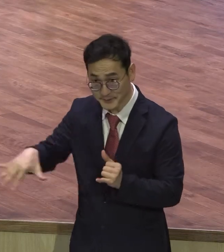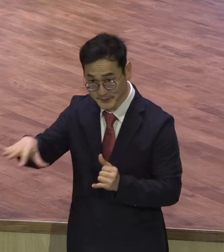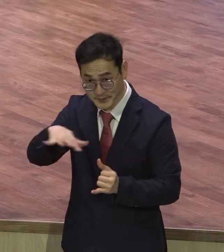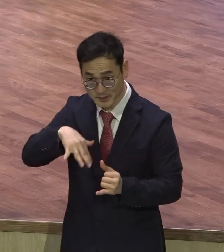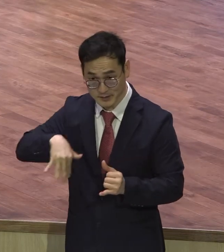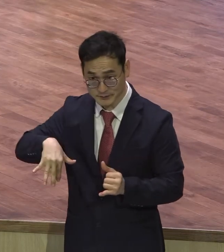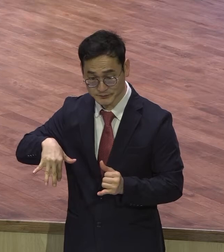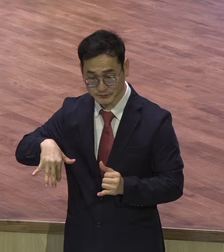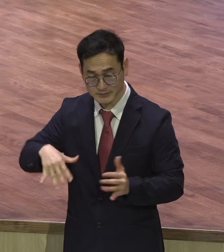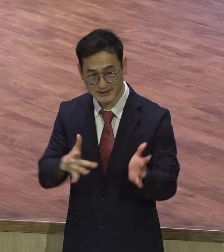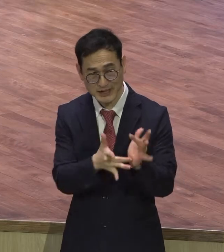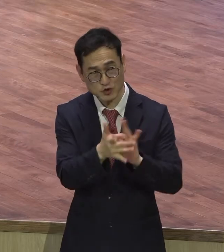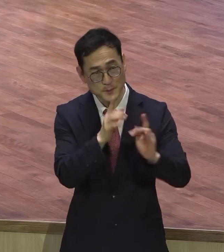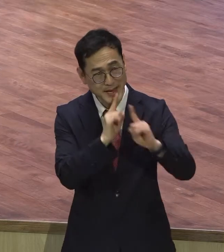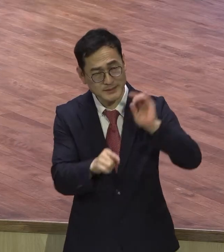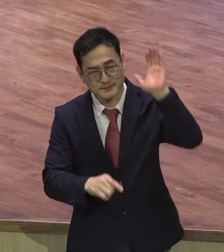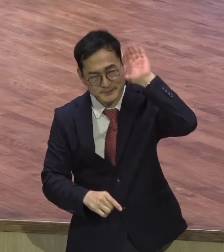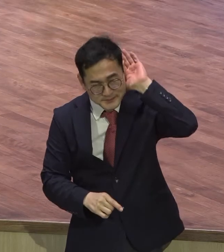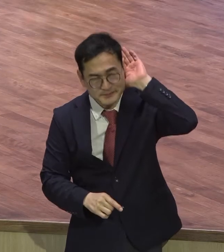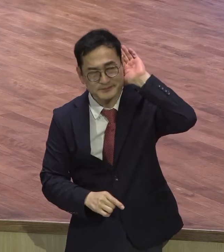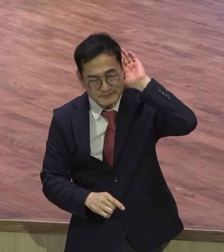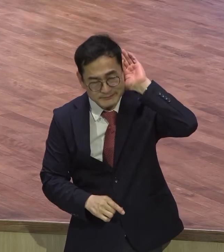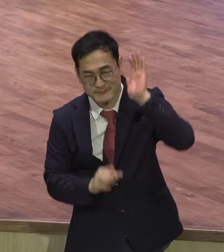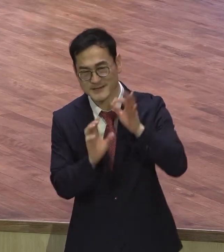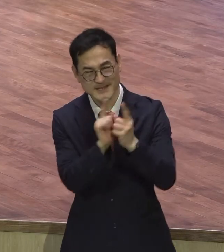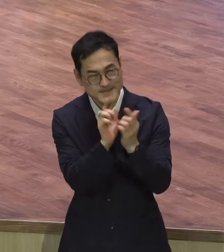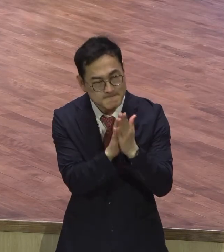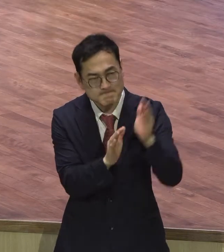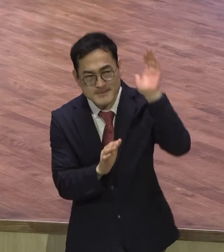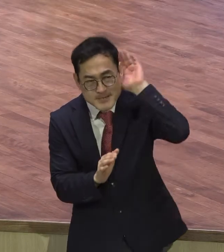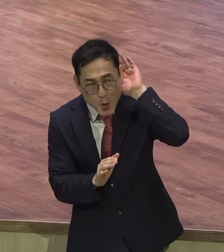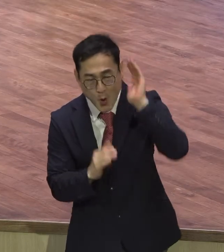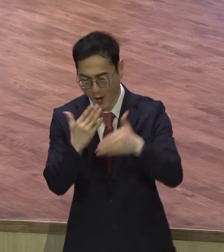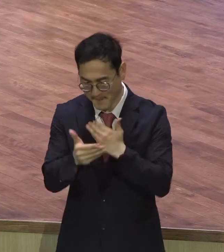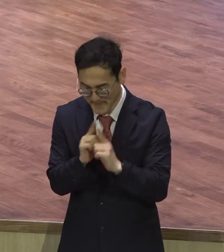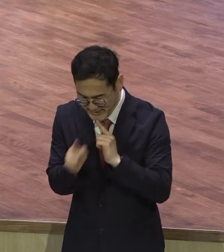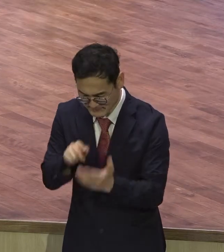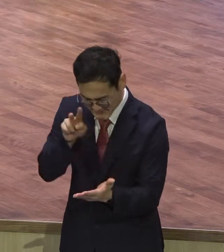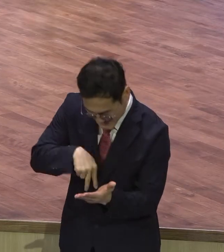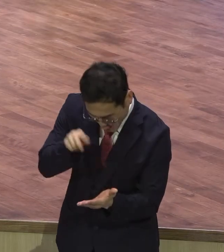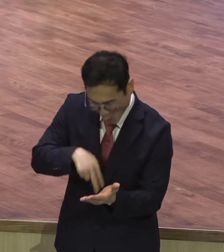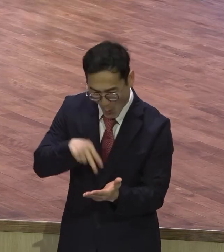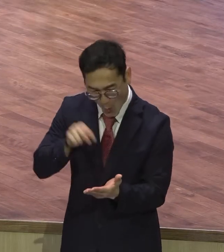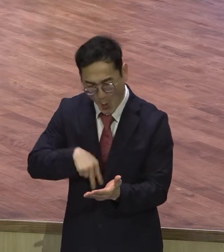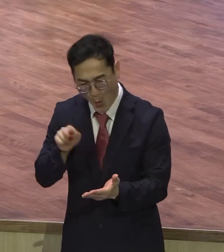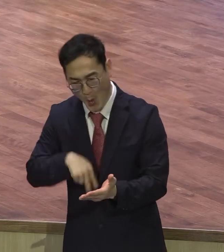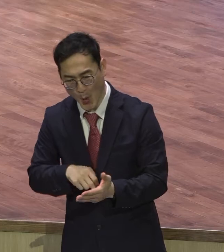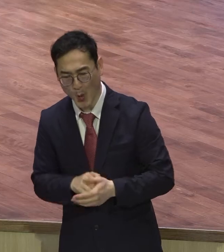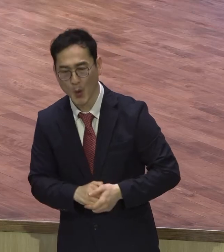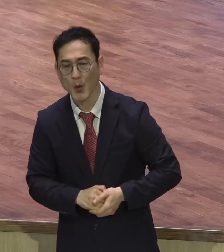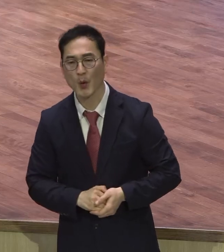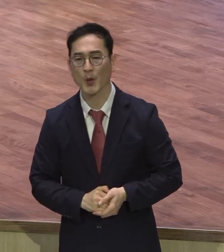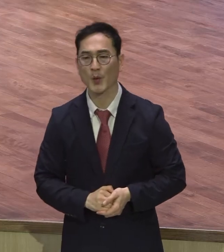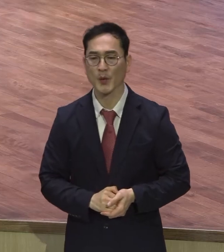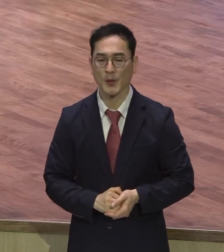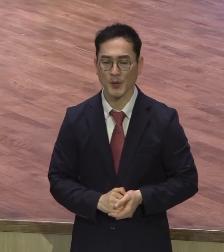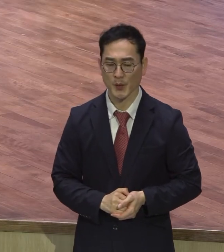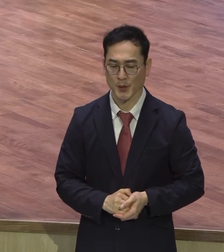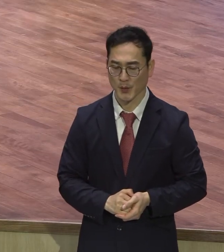예수님 말씀을 듣고 하나님의 말씀의 성경을 읽고 이스라엘 백성들이 종교로 태어나서 종교로 살고 있지만